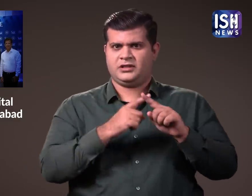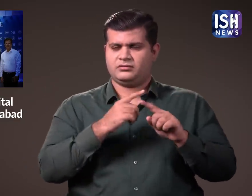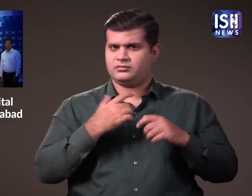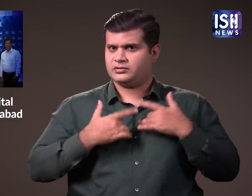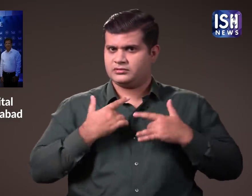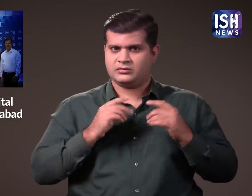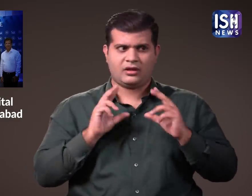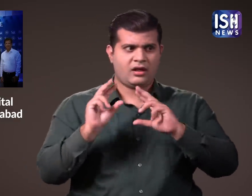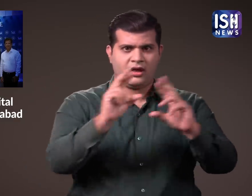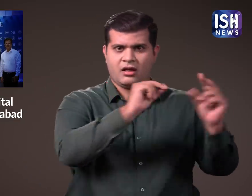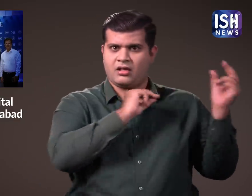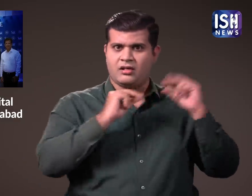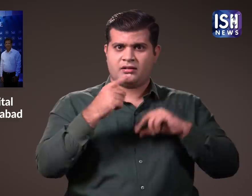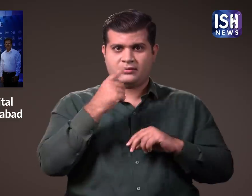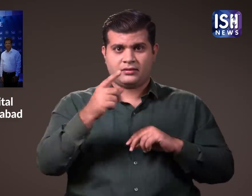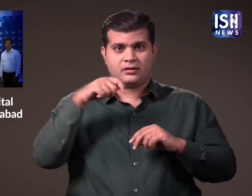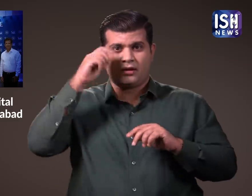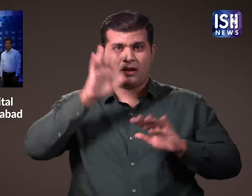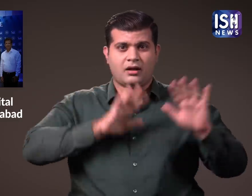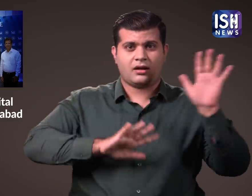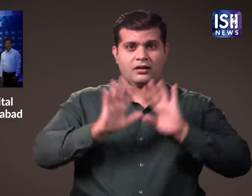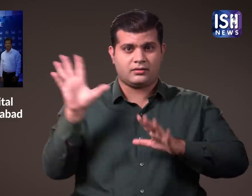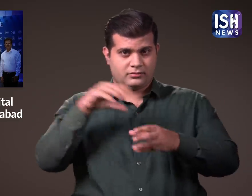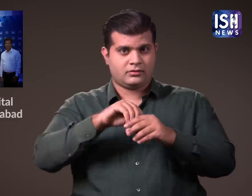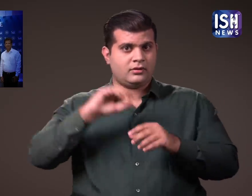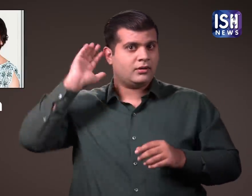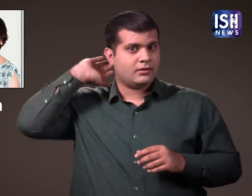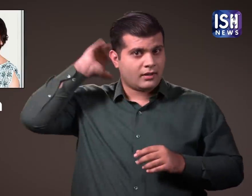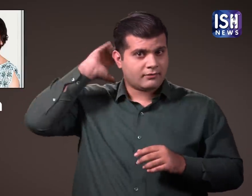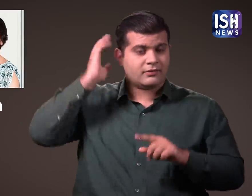पहले ऐसे अववाय थी कि रनवीर सिंग और उनकी पतनी दीपिका पादुकौन